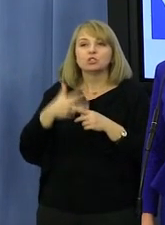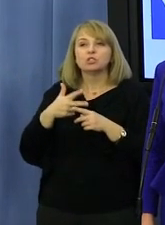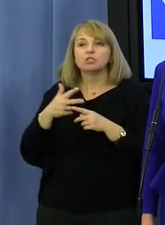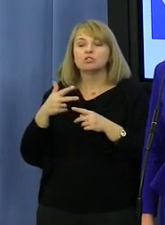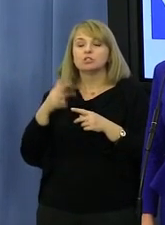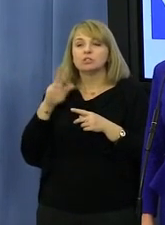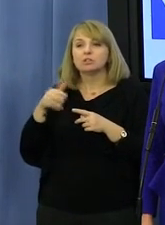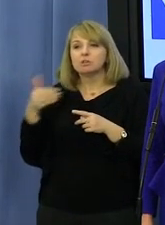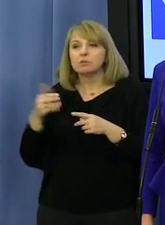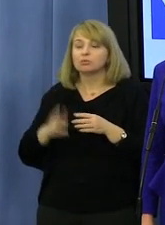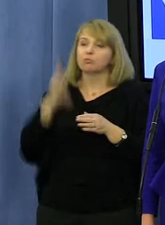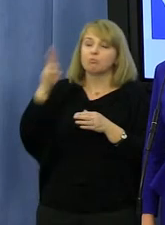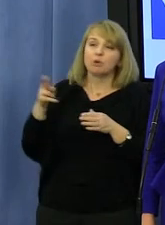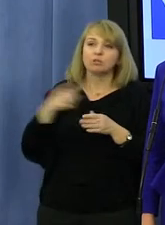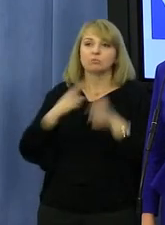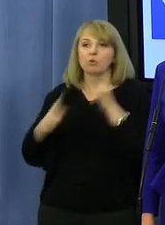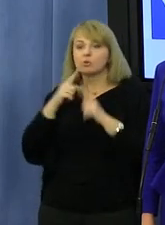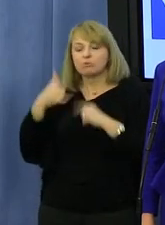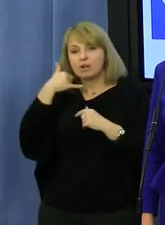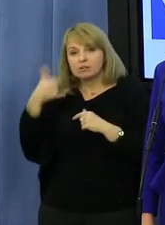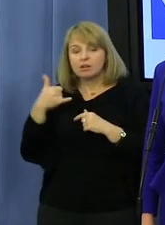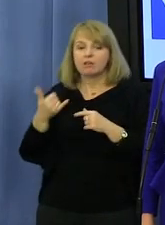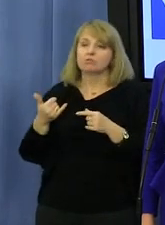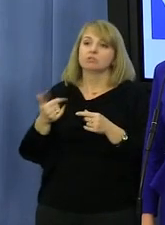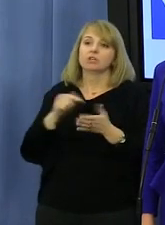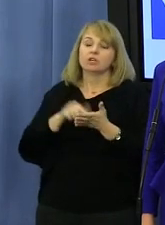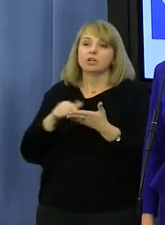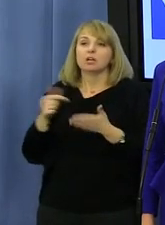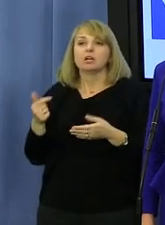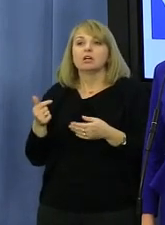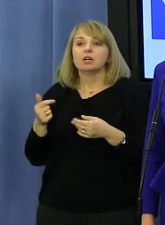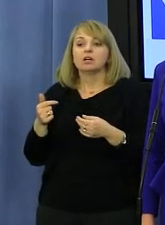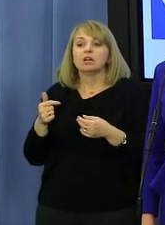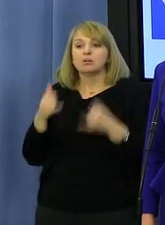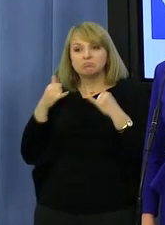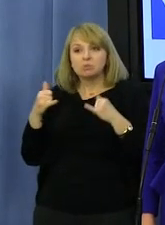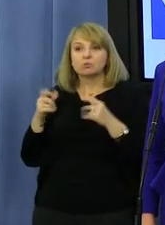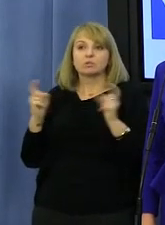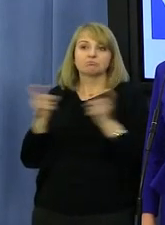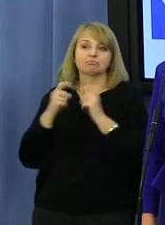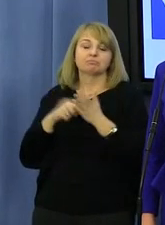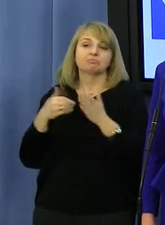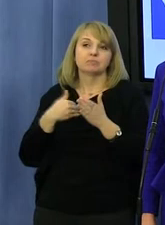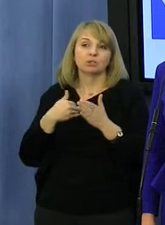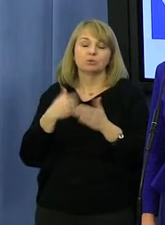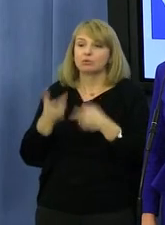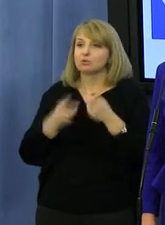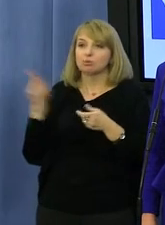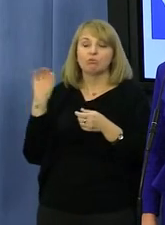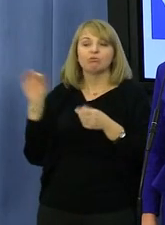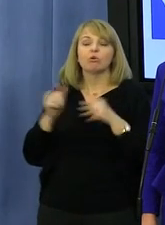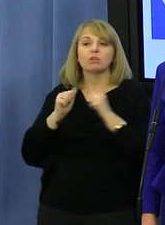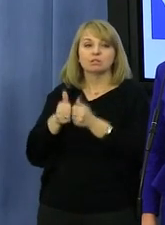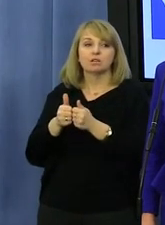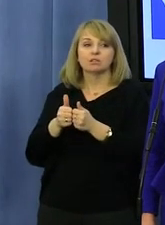Rozmowa przez telefon i staje się brak ocetu. Co do tego ostatniego punktu, relacje są rozbieżne. Co z pan na to? Bo